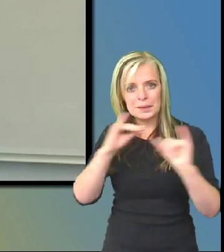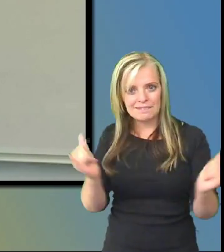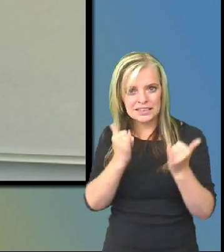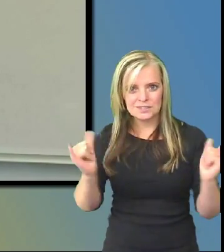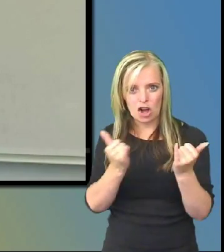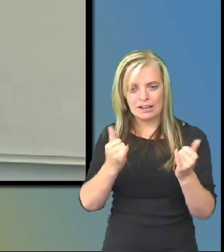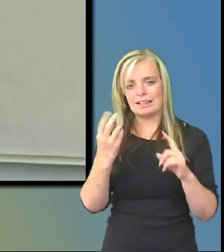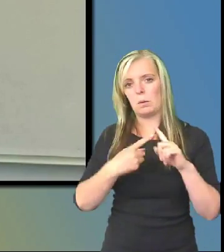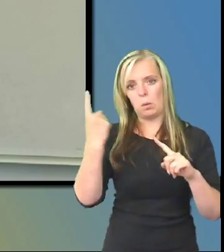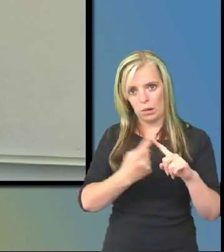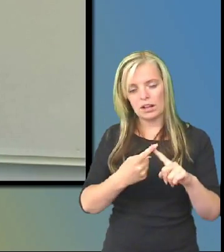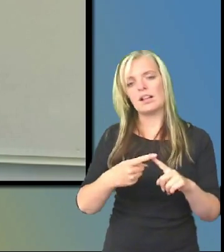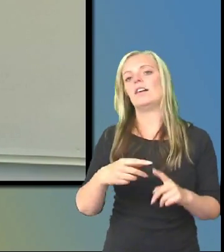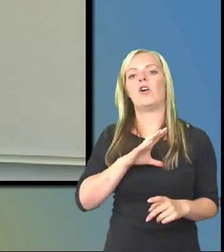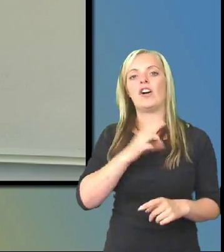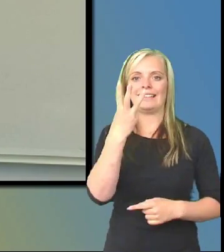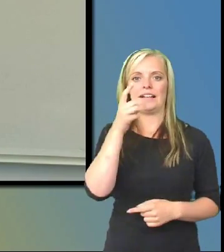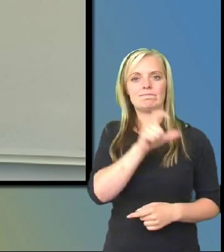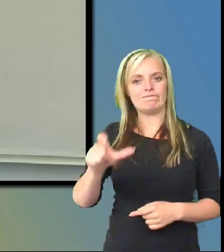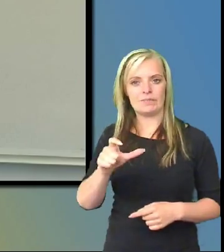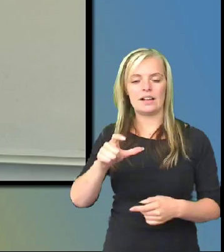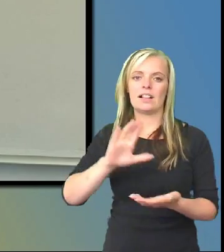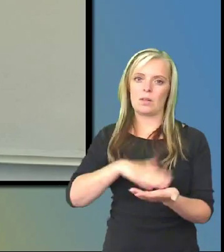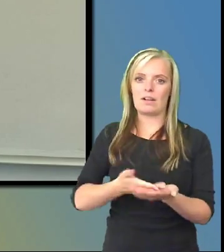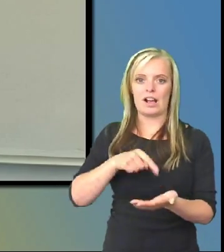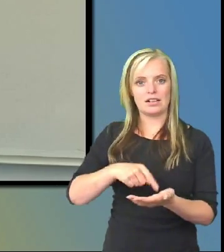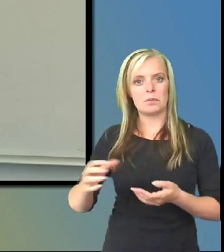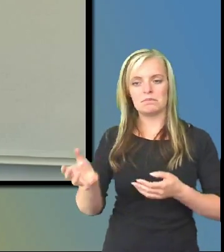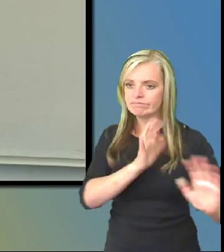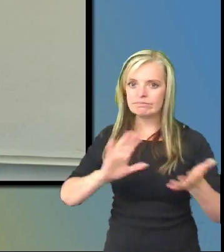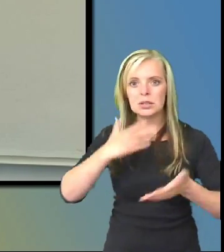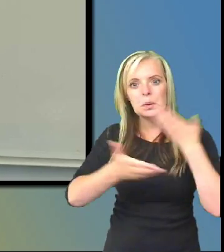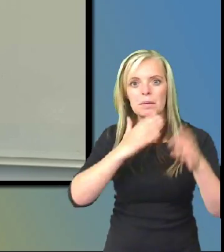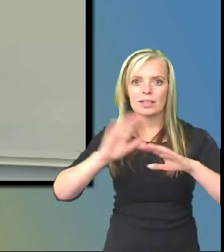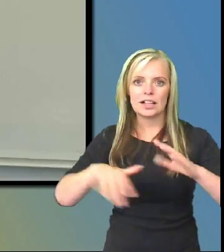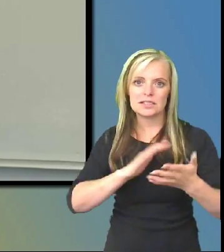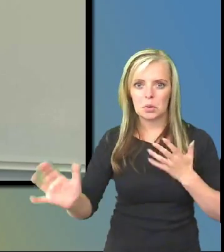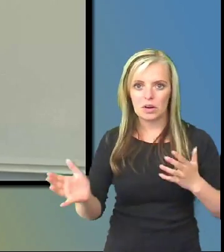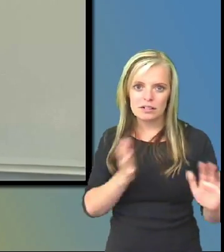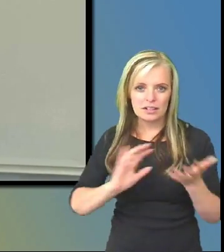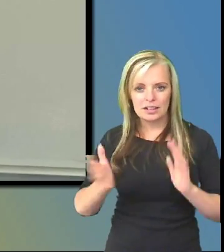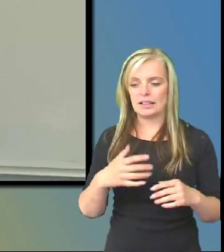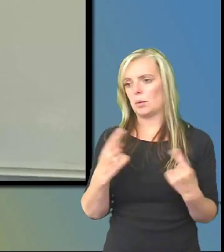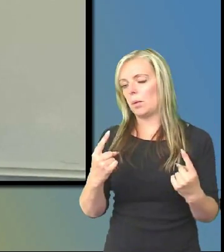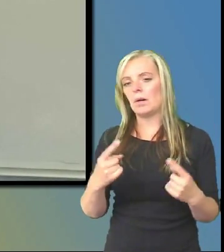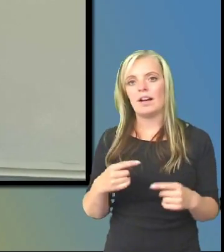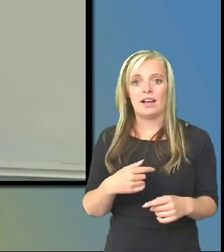hade de tre stycken professionella gestaltande teckentolkar. se de artisterna. Det var mer häftigt än att se Globenföreställningen. Så det